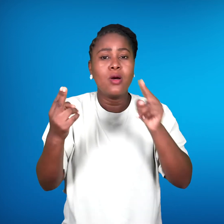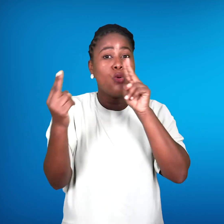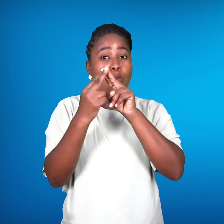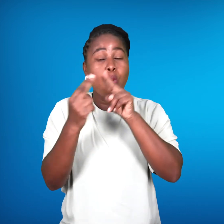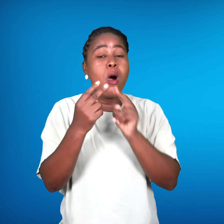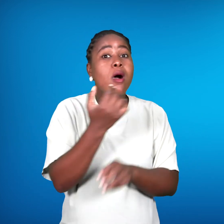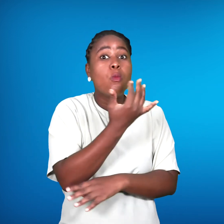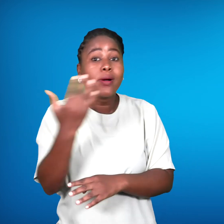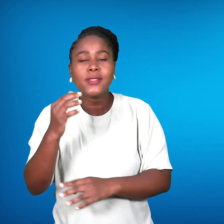FAMOD através dos números.